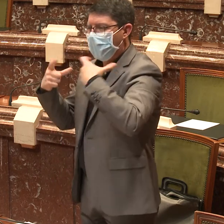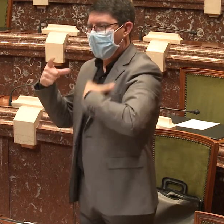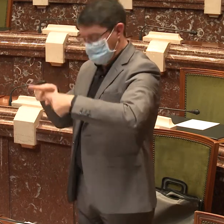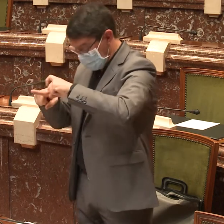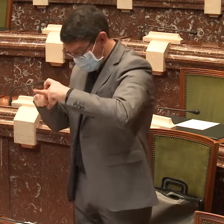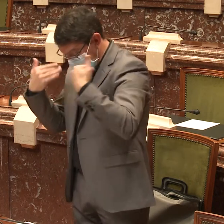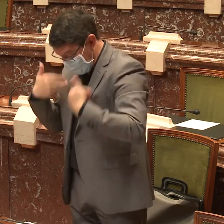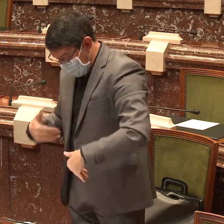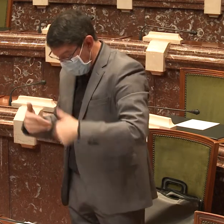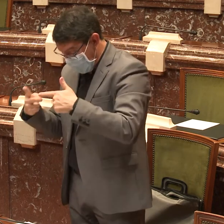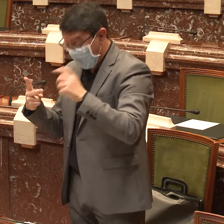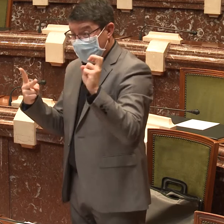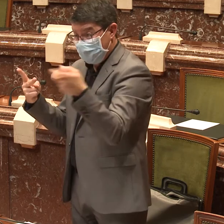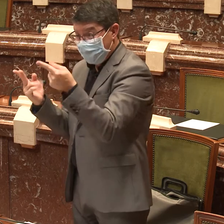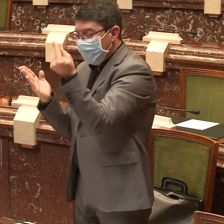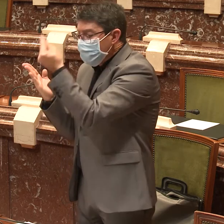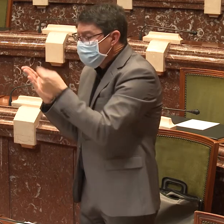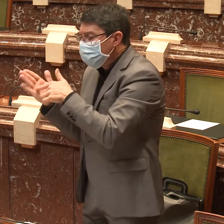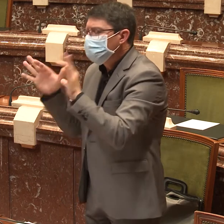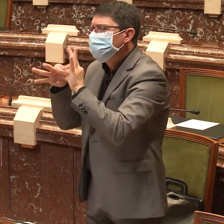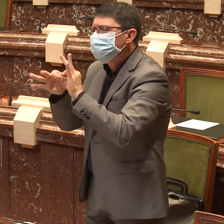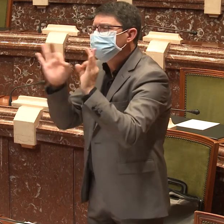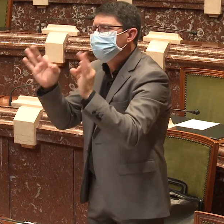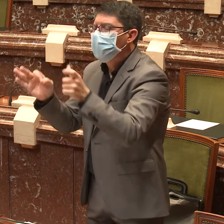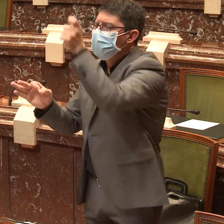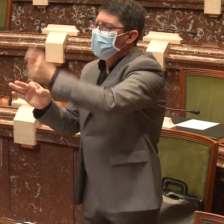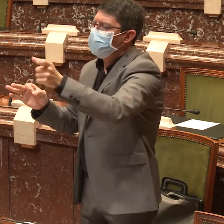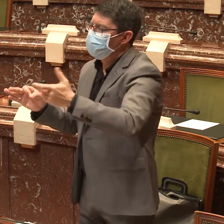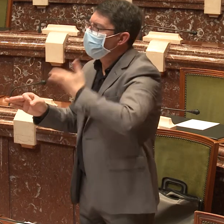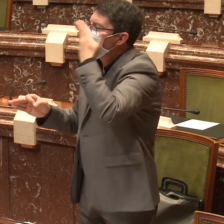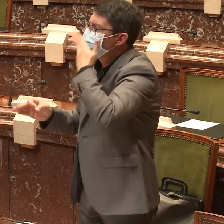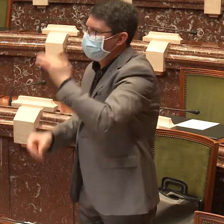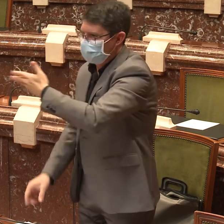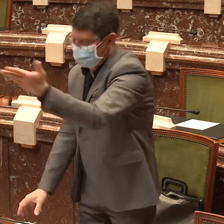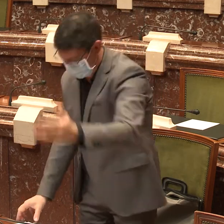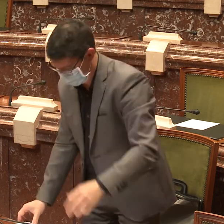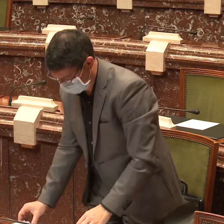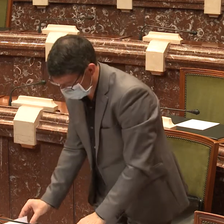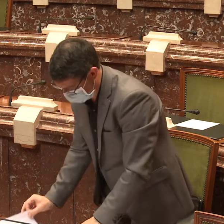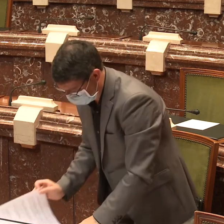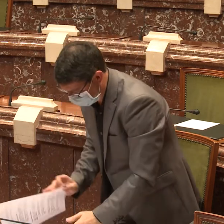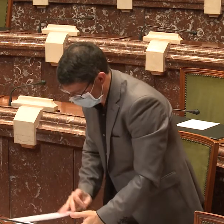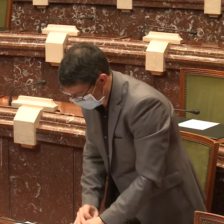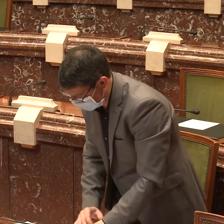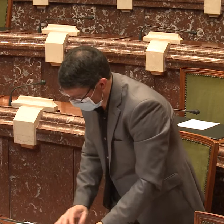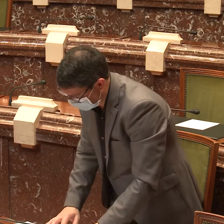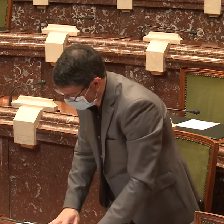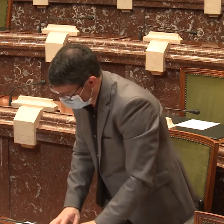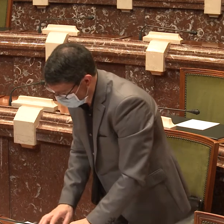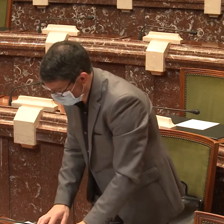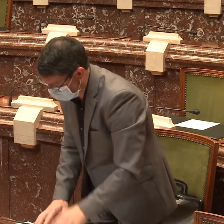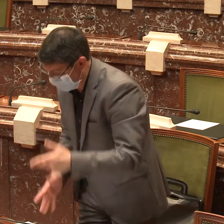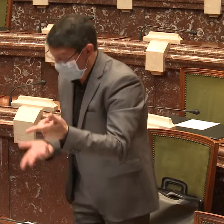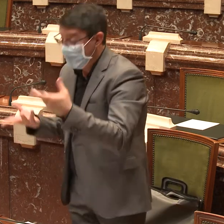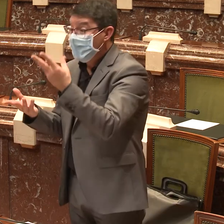psicodiagnósticas, test de inteligencia, test de personalidad, etcétera, están diseñados y baremados para una